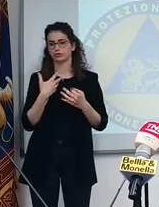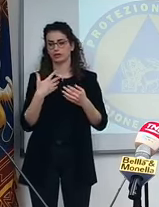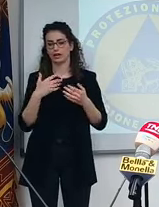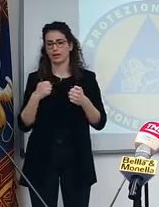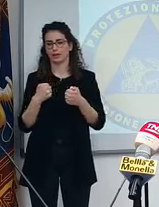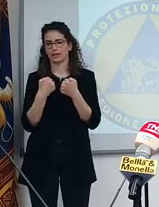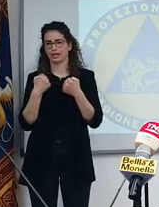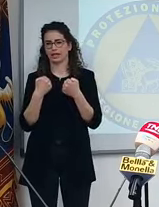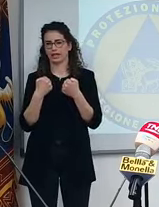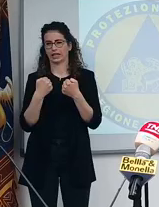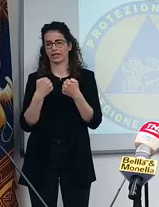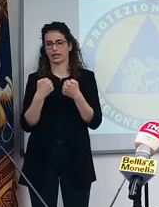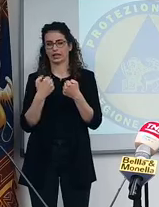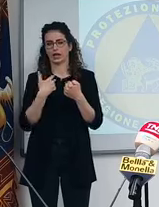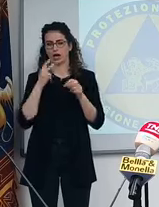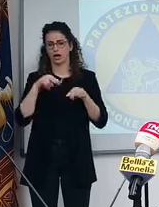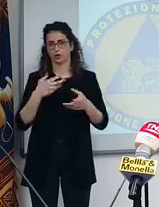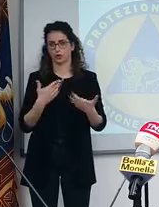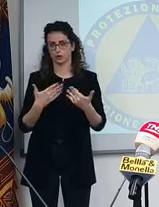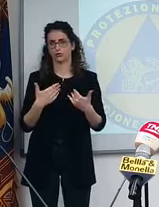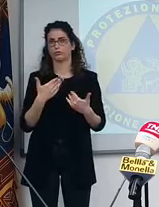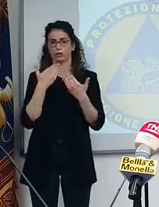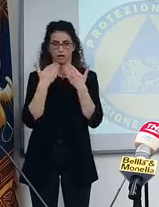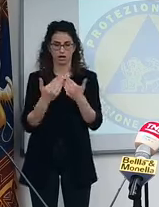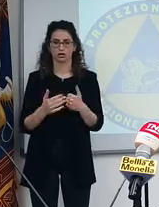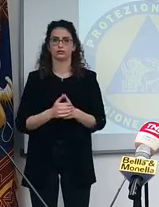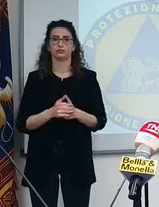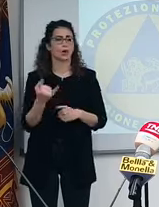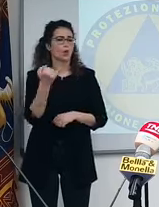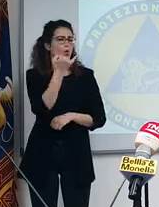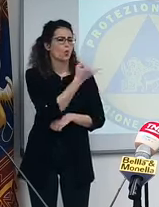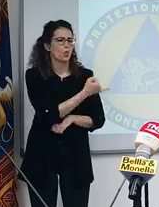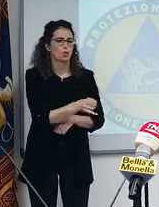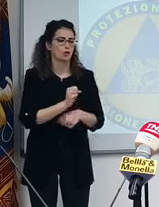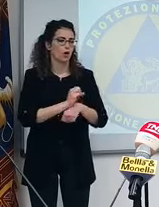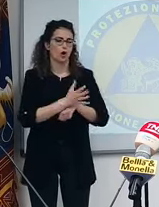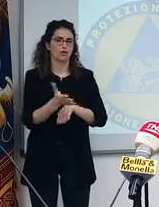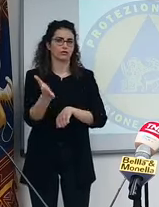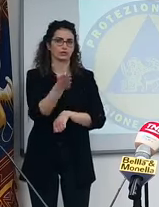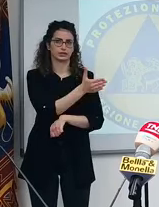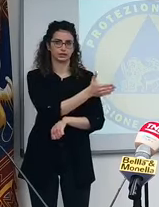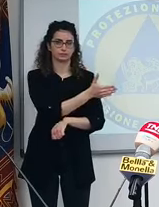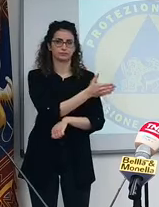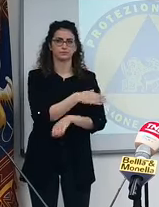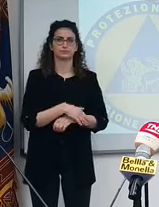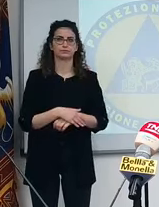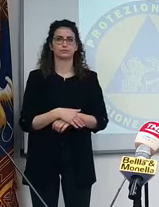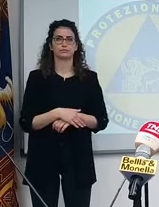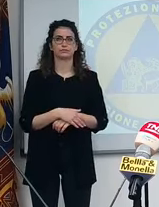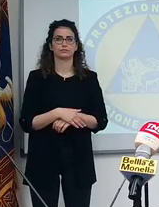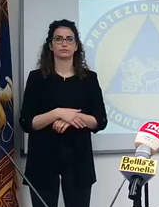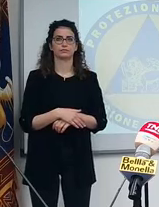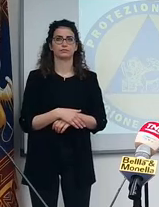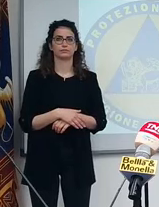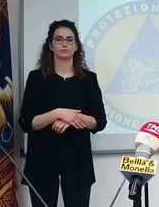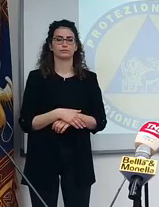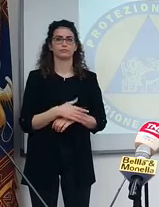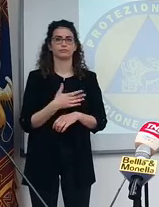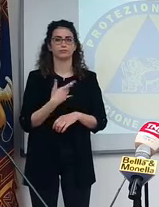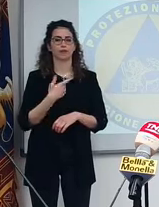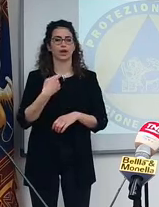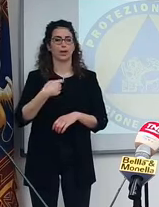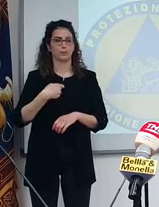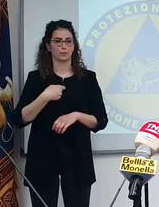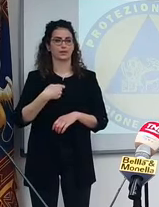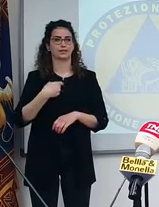dove. Comunque, se riusciamo a verificarlo subito, vi ringrazio. Ultima cosa, extra covid, è stato nominato il nuovo presidente del